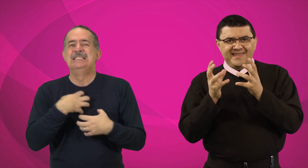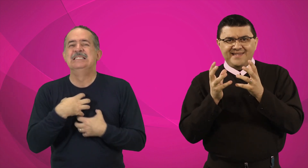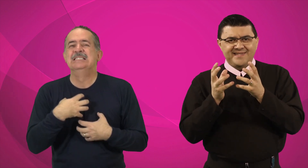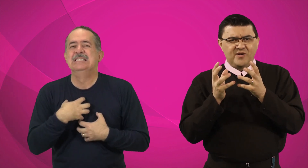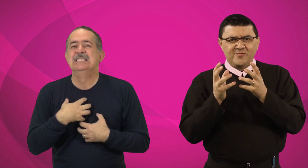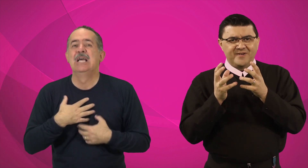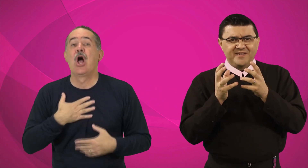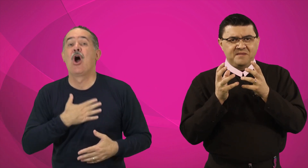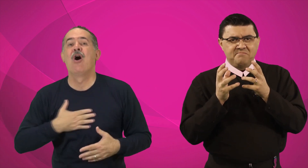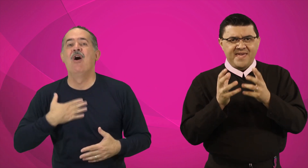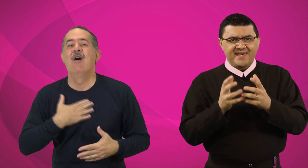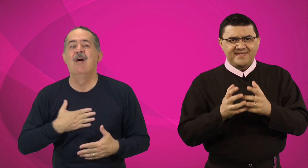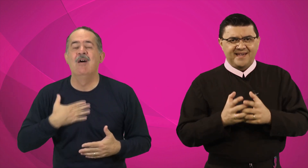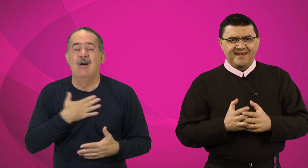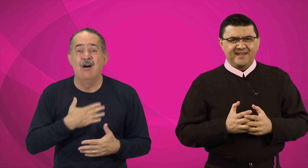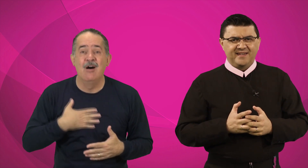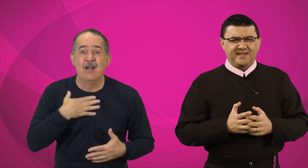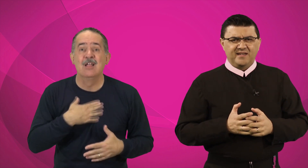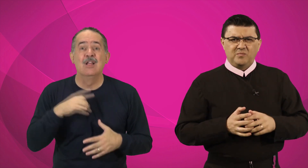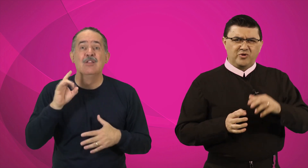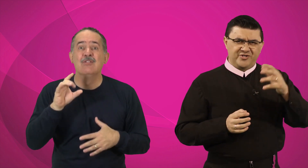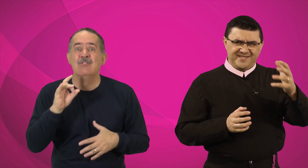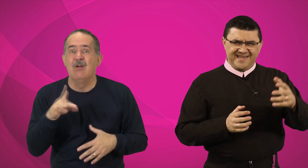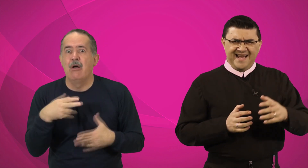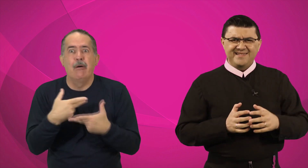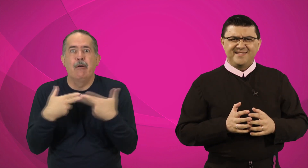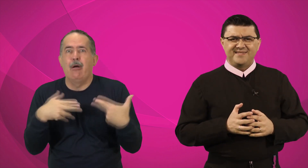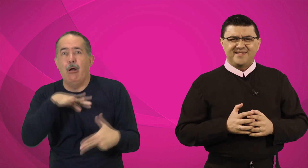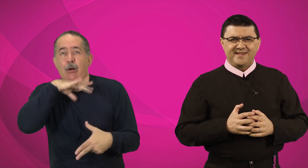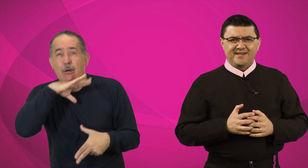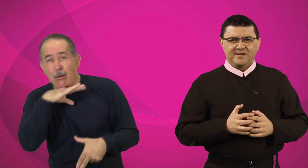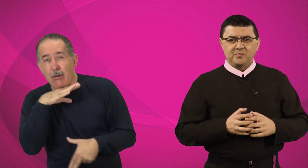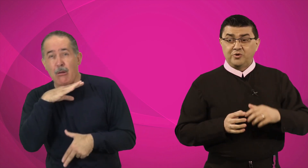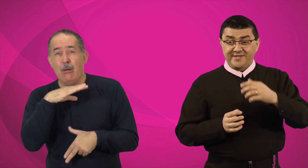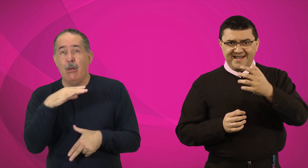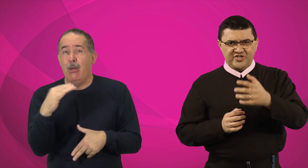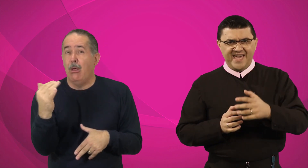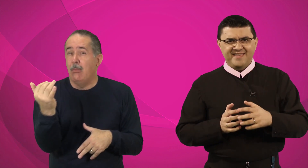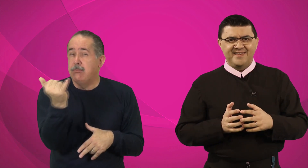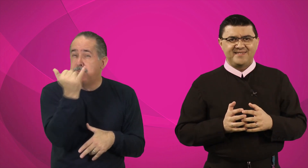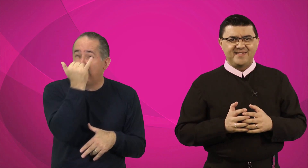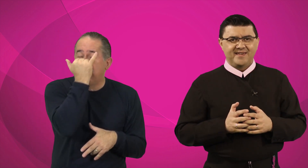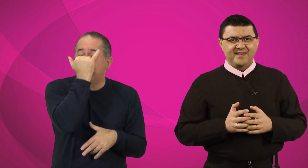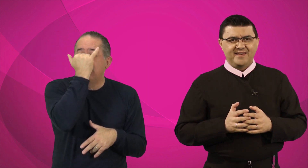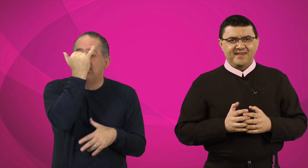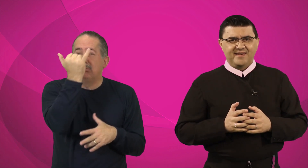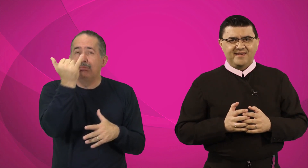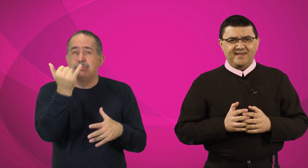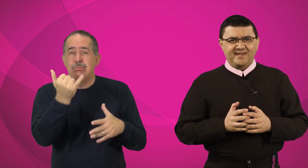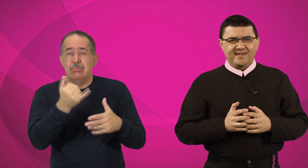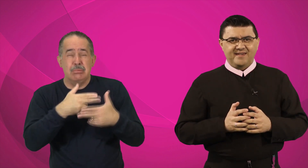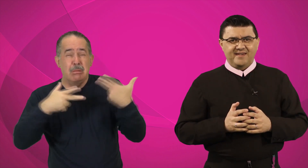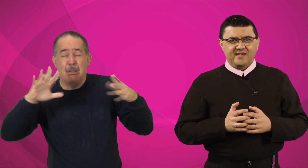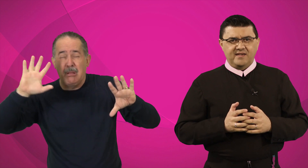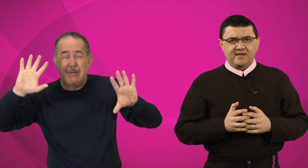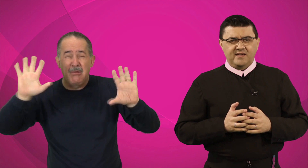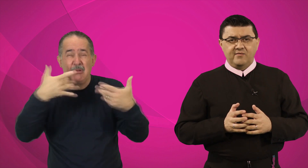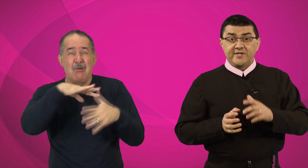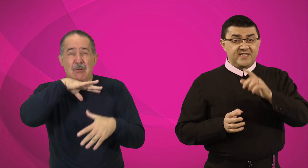atração imensa por desgraças, por tragédias? você